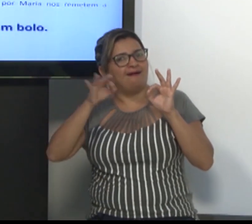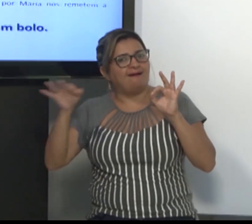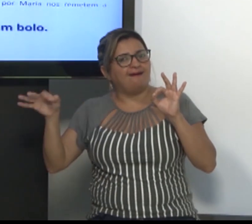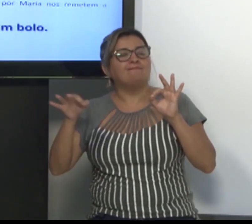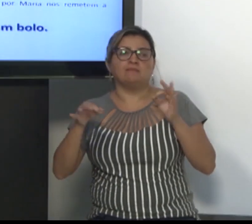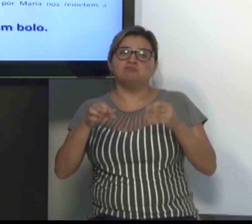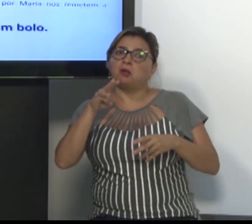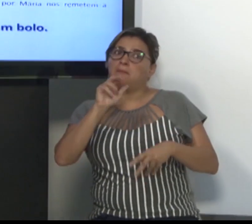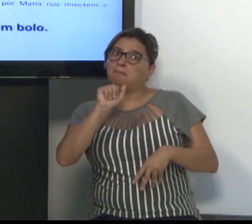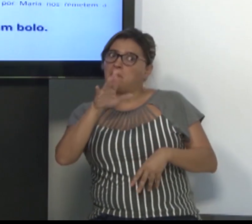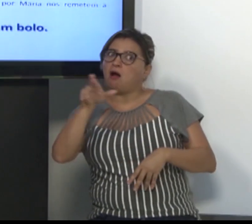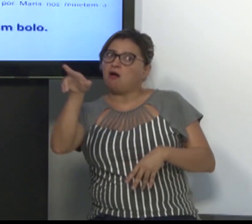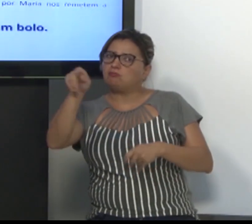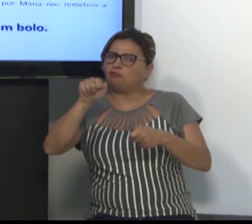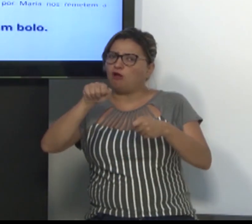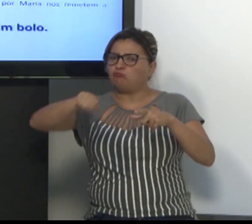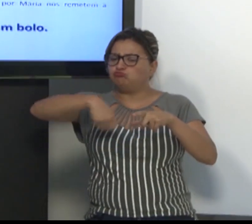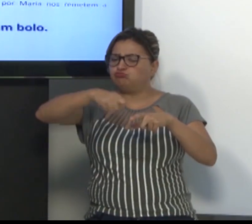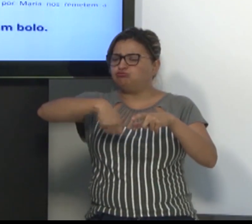objetivo e sintetizar.